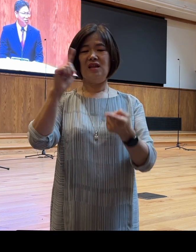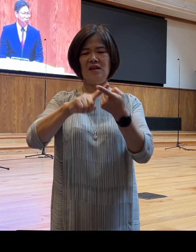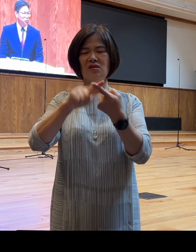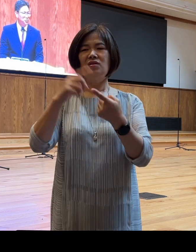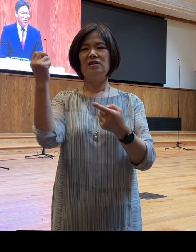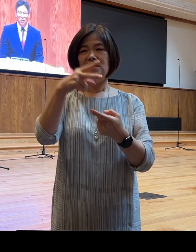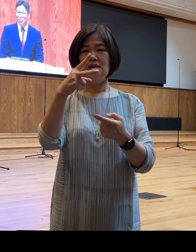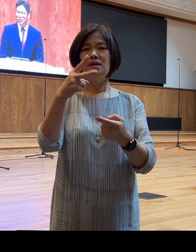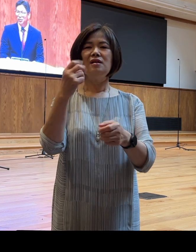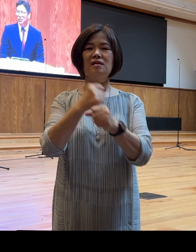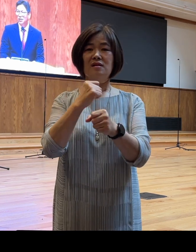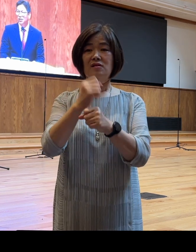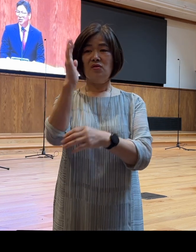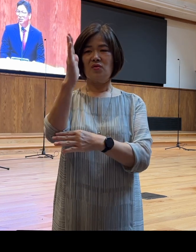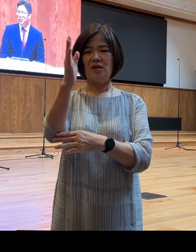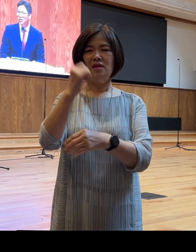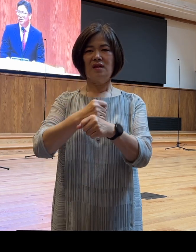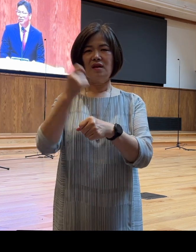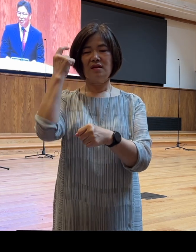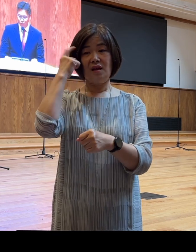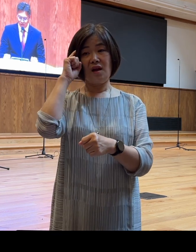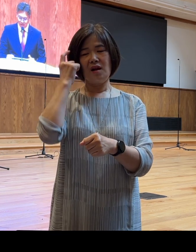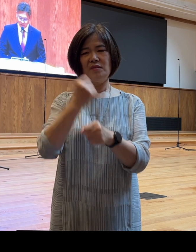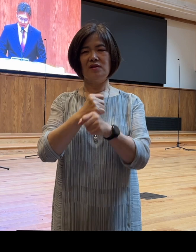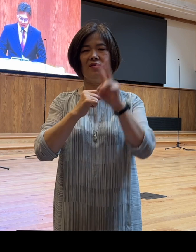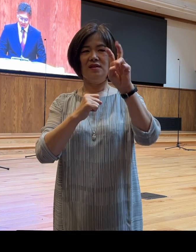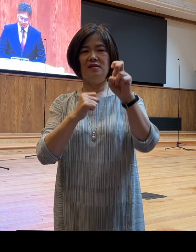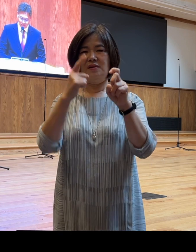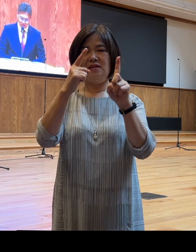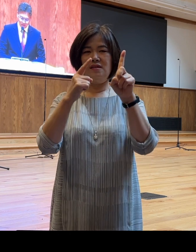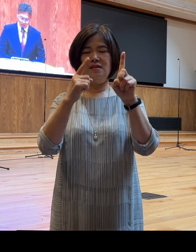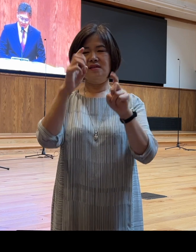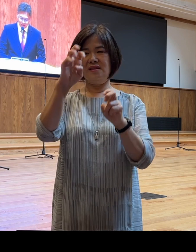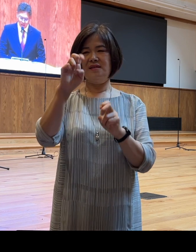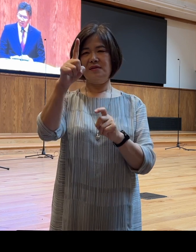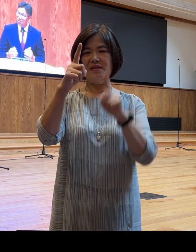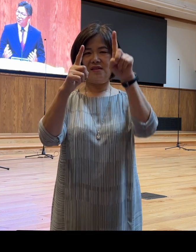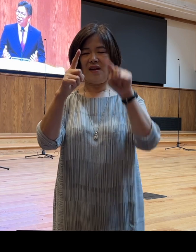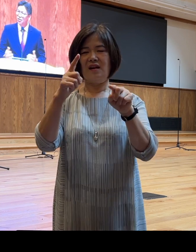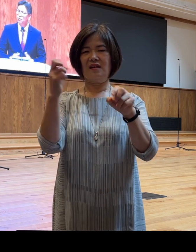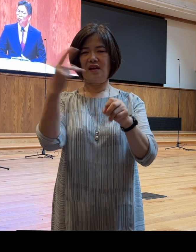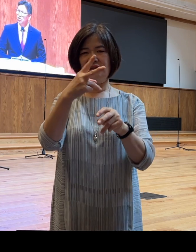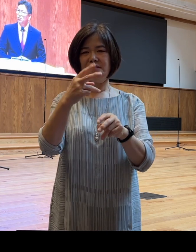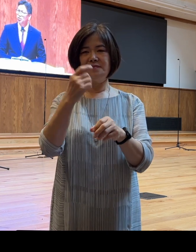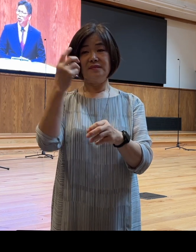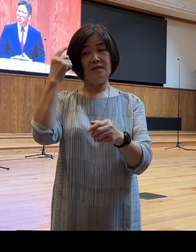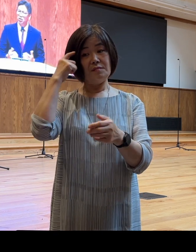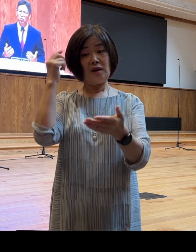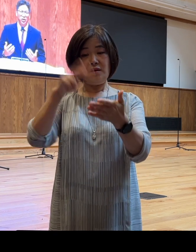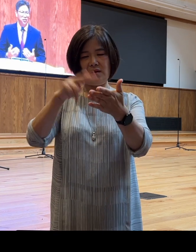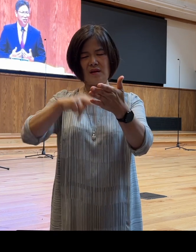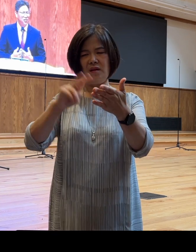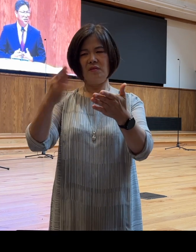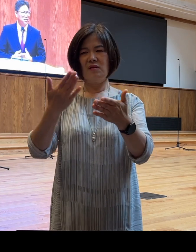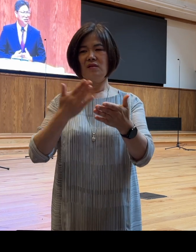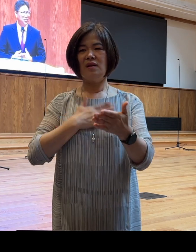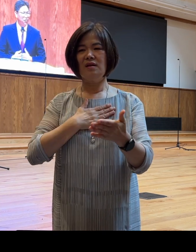생각하면서 21장을 묵상하기 시작했습니다 이 21장 말씀을 묵상하면서 저에게 들어왔던 한 가지 단어가